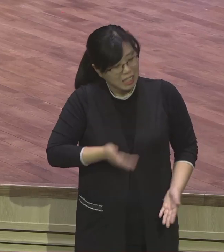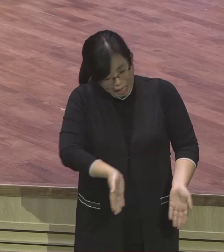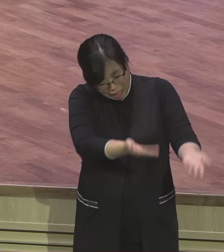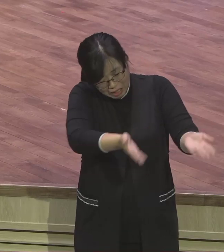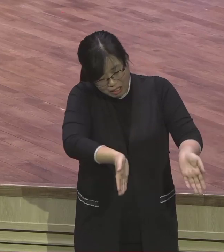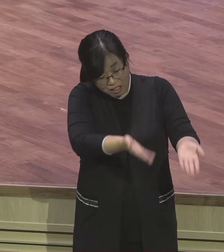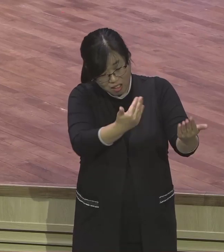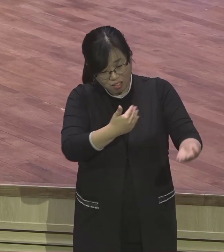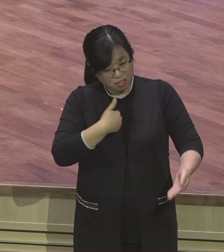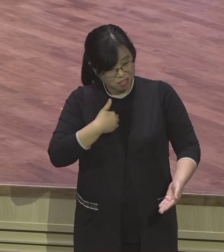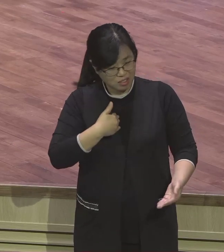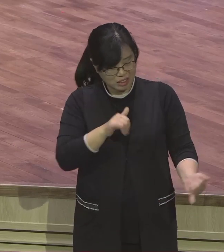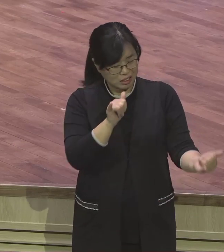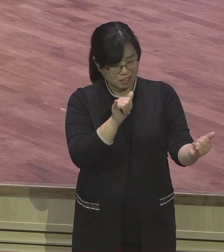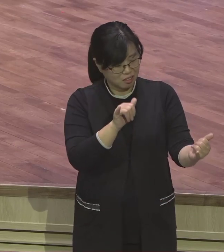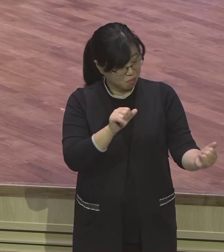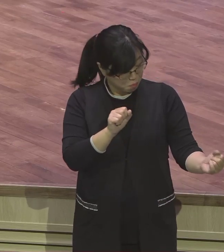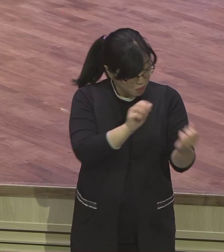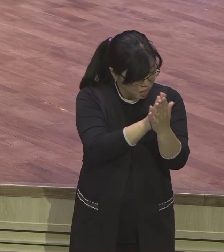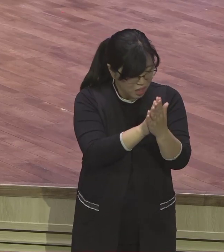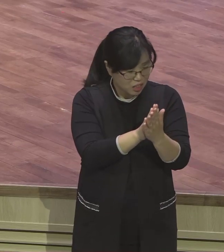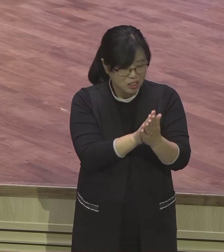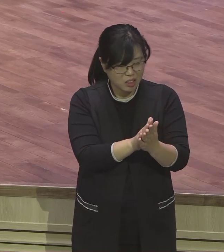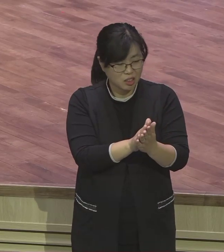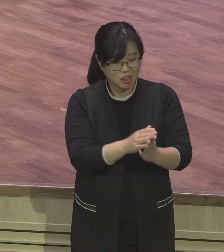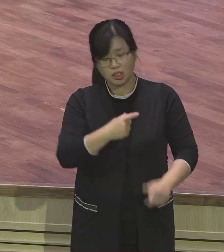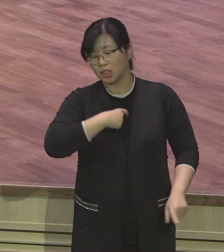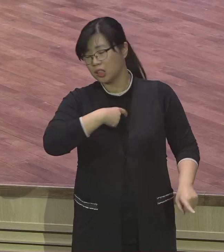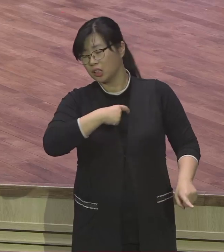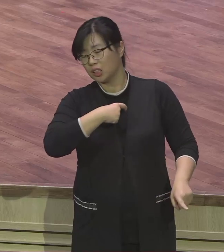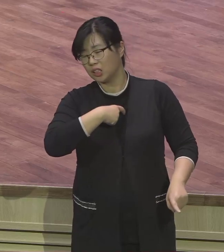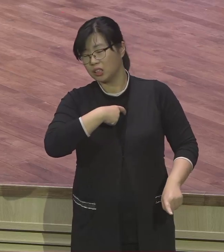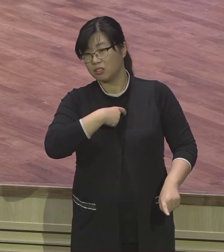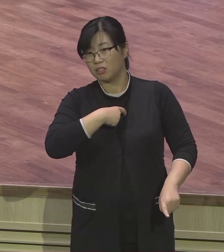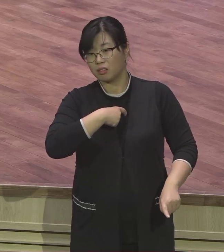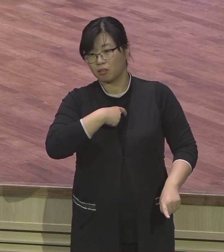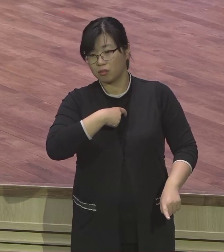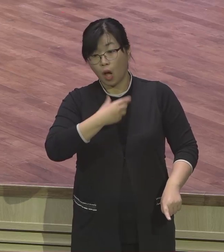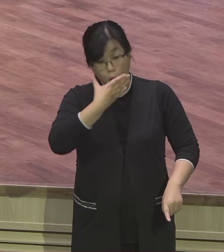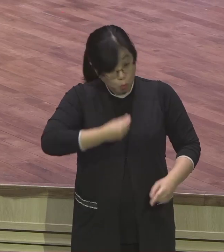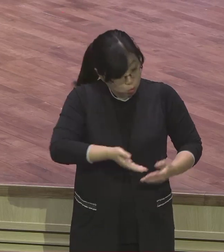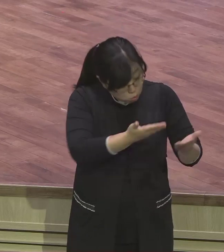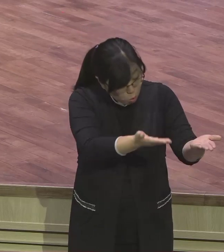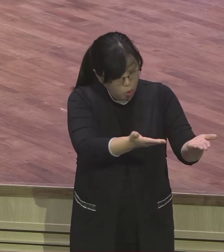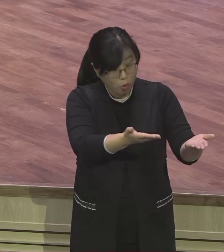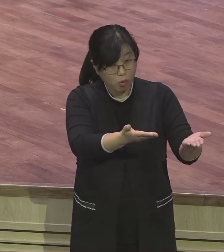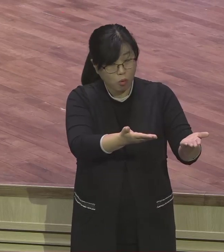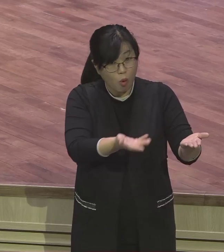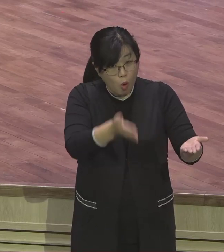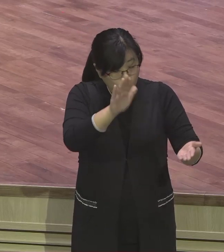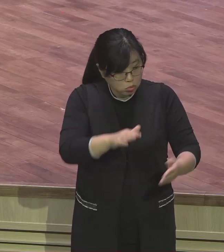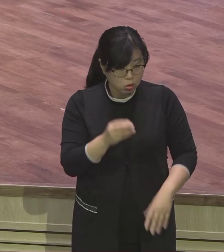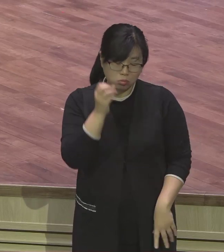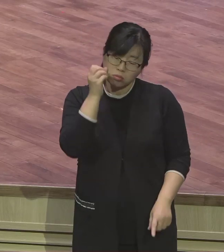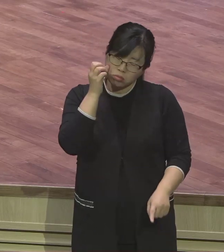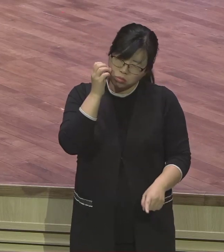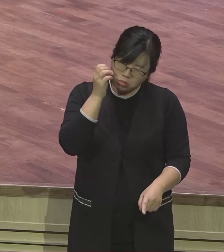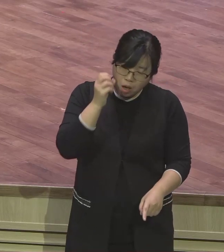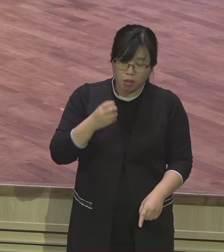들어가도 괜찮고. 사자굴 속에 들어가도 괜찮고. 노회와도 괜찮고. 감옥 가도 괜찮고. 은약 잡은 사람. 특징이